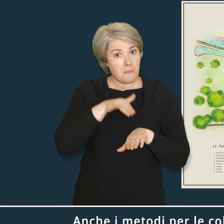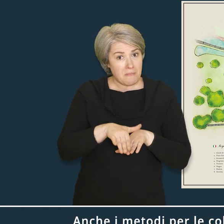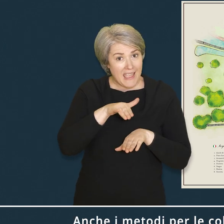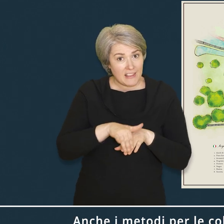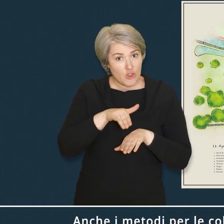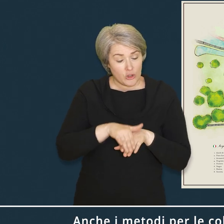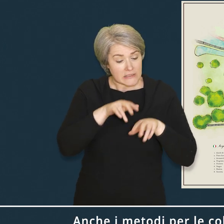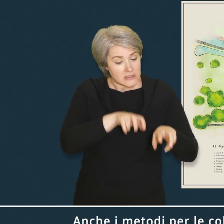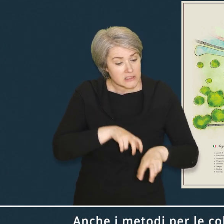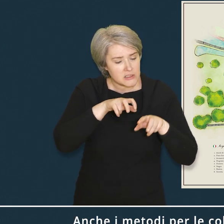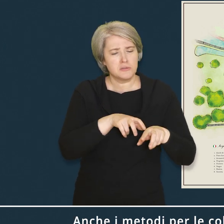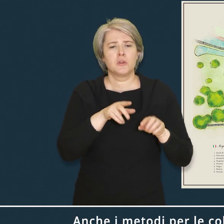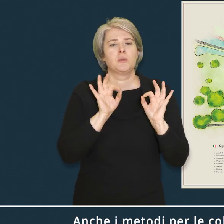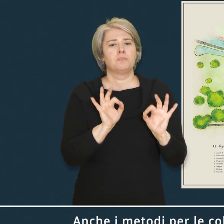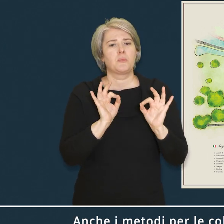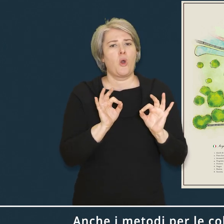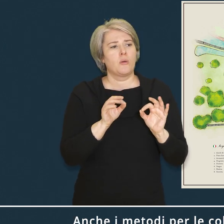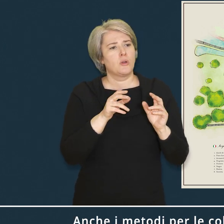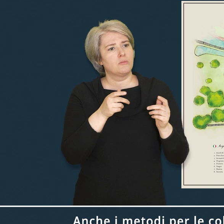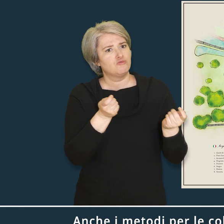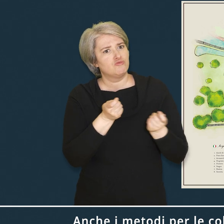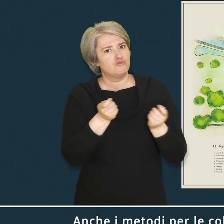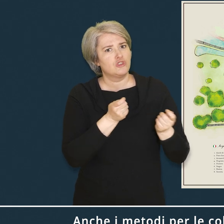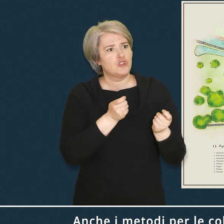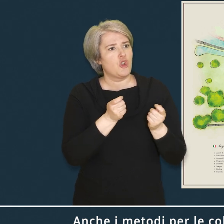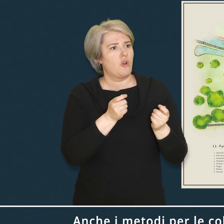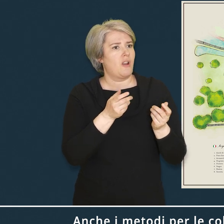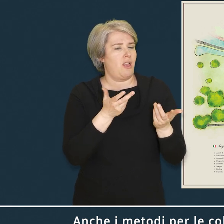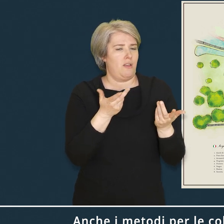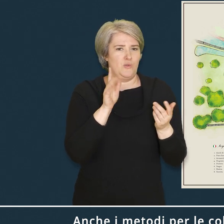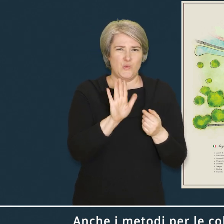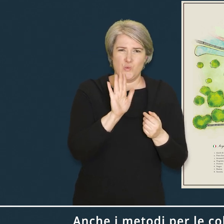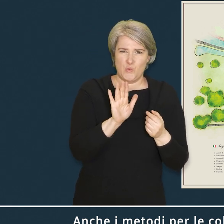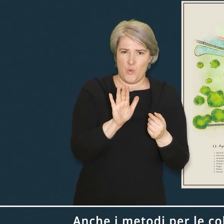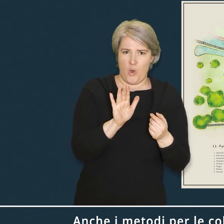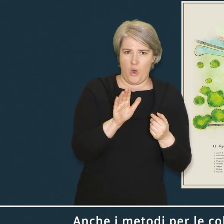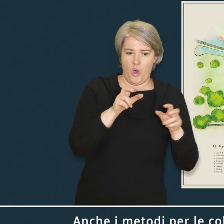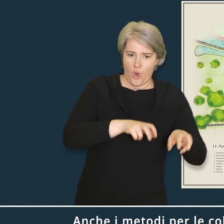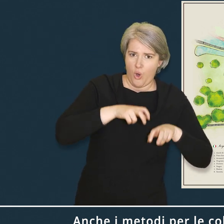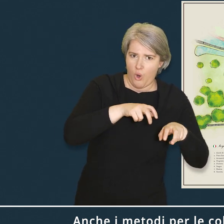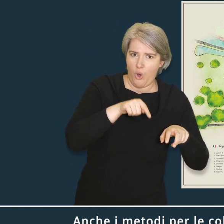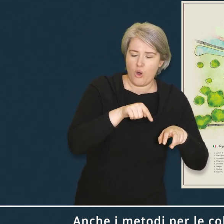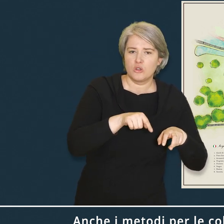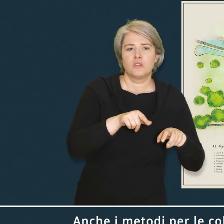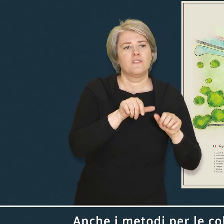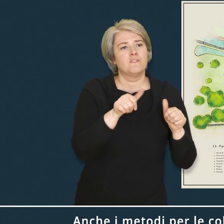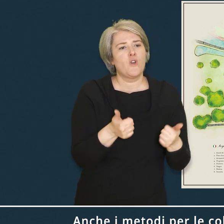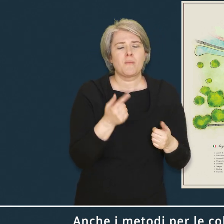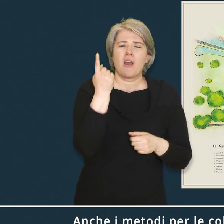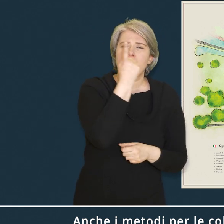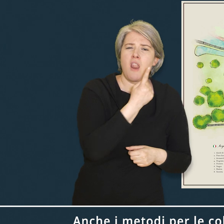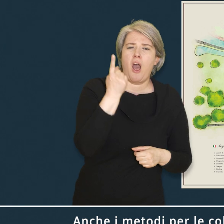Anche i metodi per le coltivazioni utilizzati si ispirano ad una gestione dell'orto il meno impattante possibile